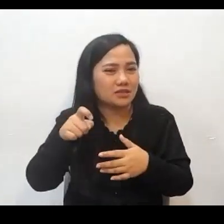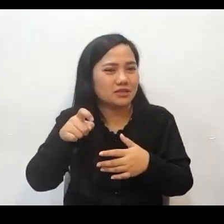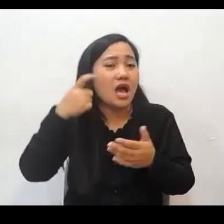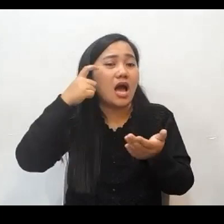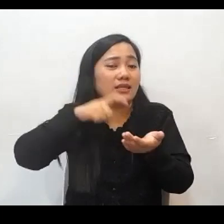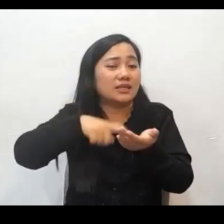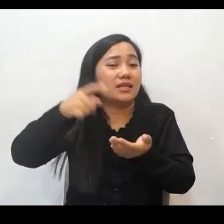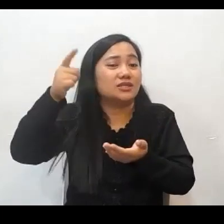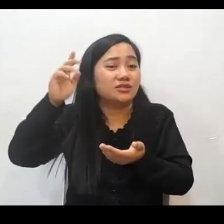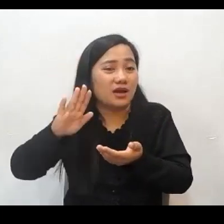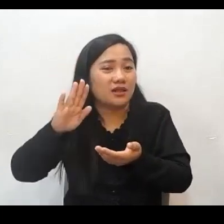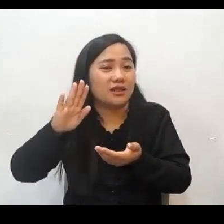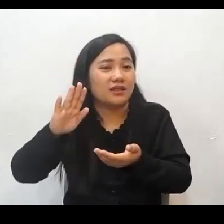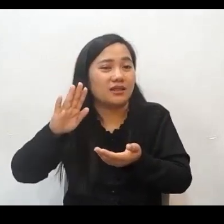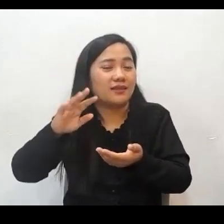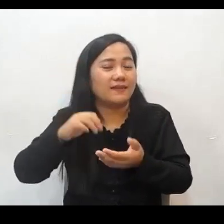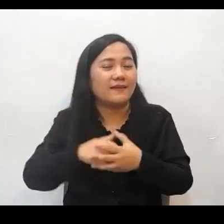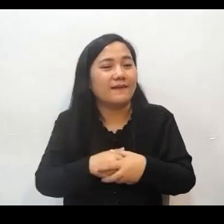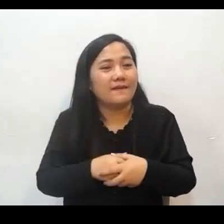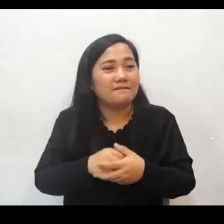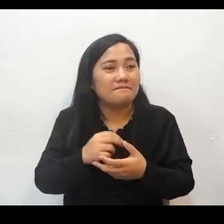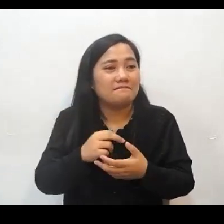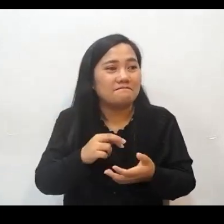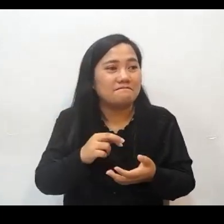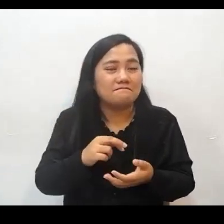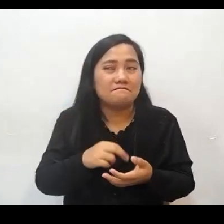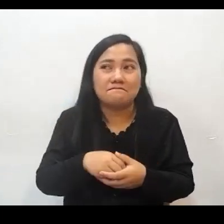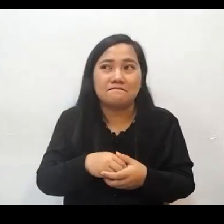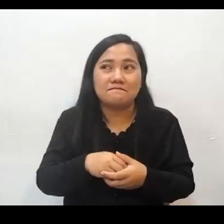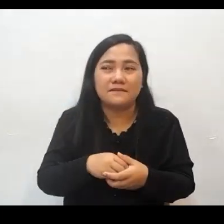Kaya paano po natin magagawang kilalanin yung Diyos sa lahat ng ating mga lakad